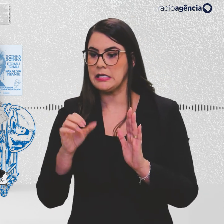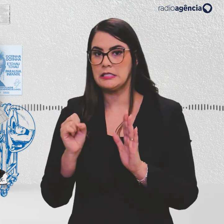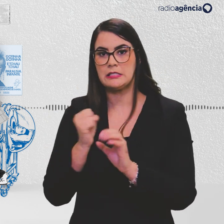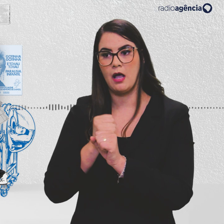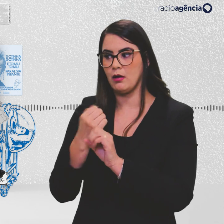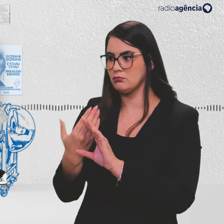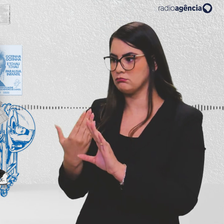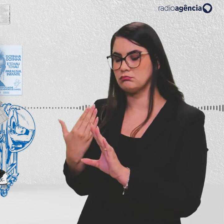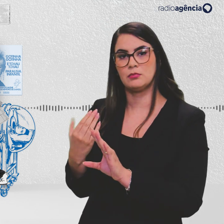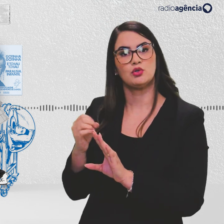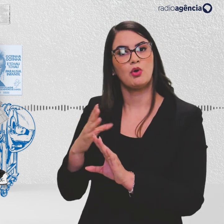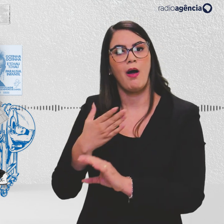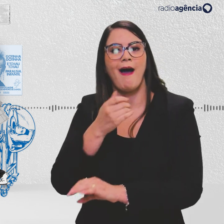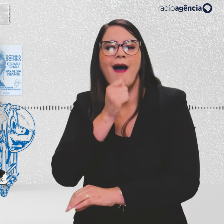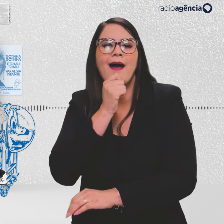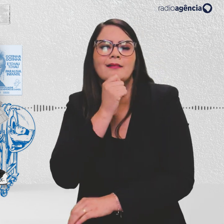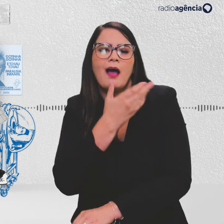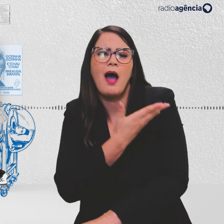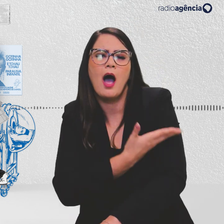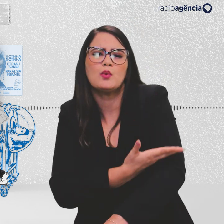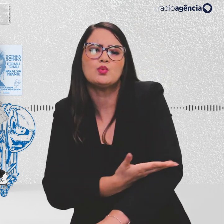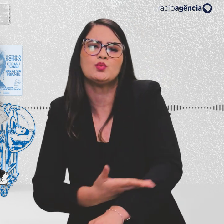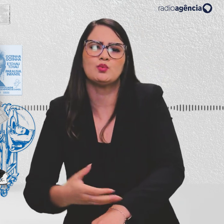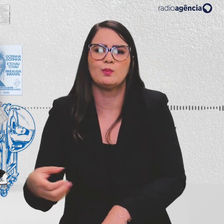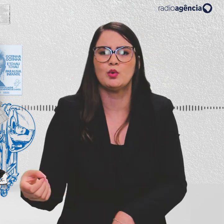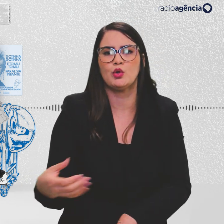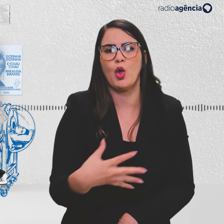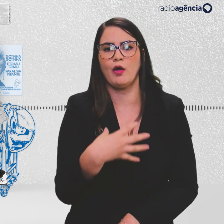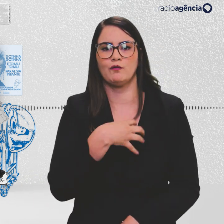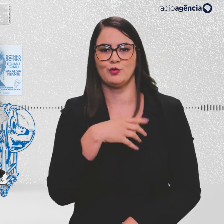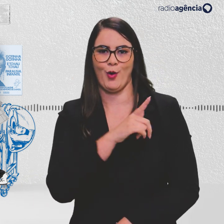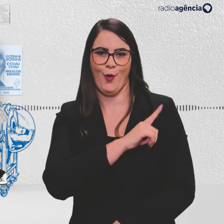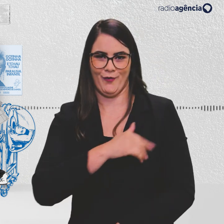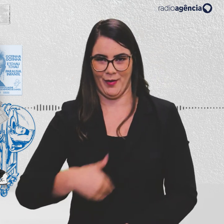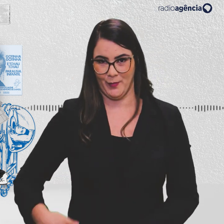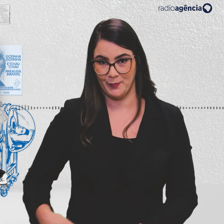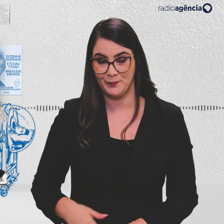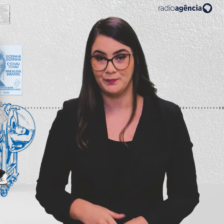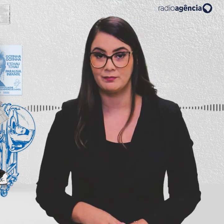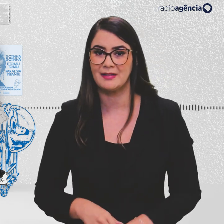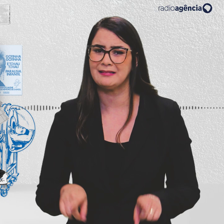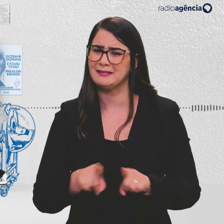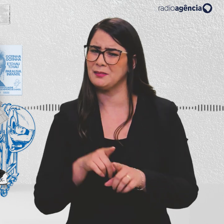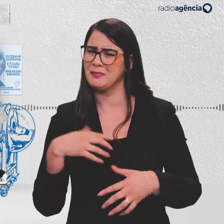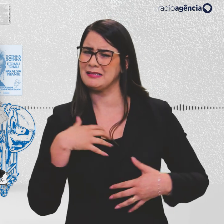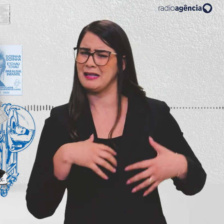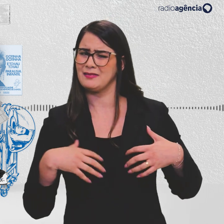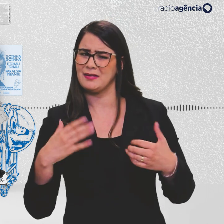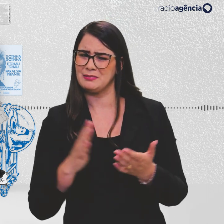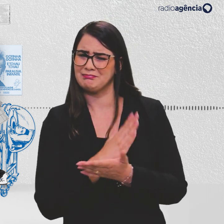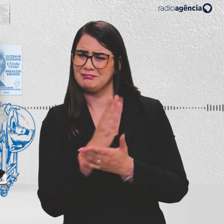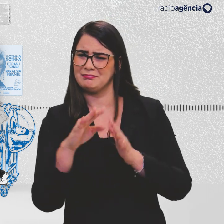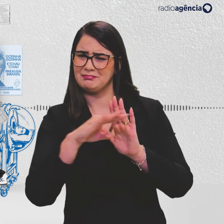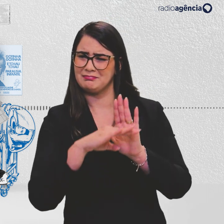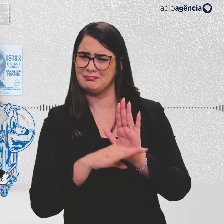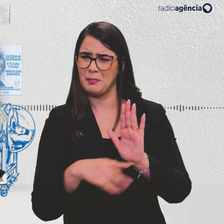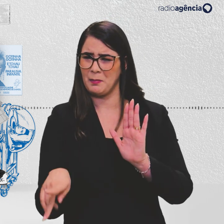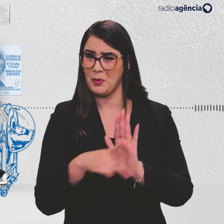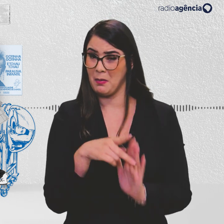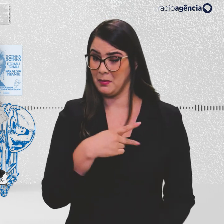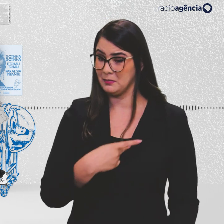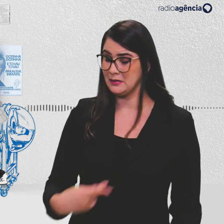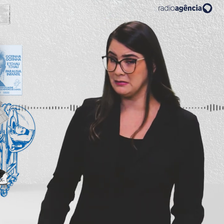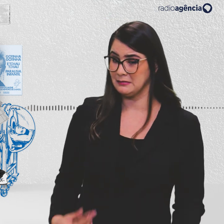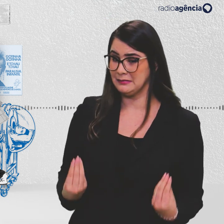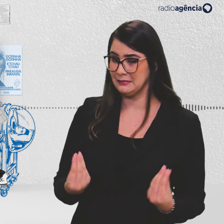vivia um momento de acomodação dessa nova forma de governo. Além disso, a insatisfação com algumas medidas da presidência